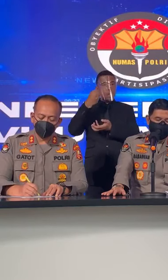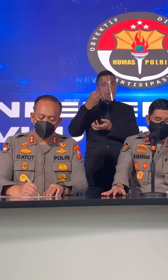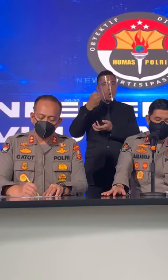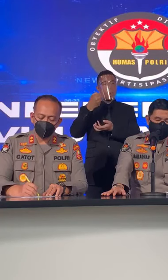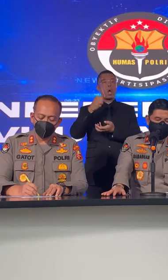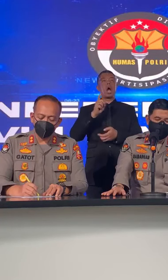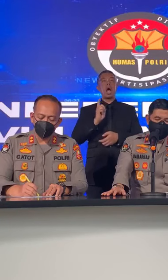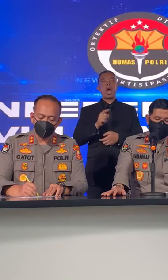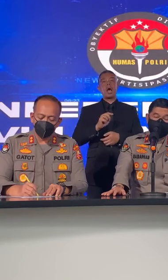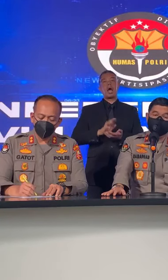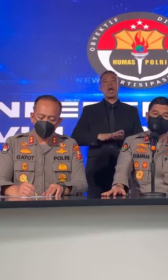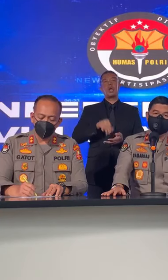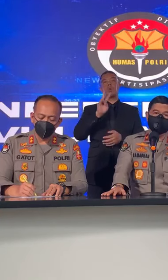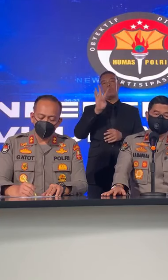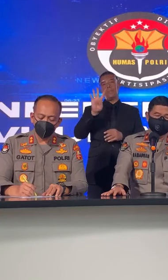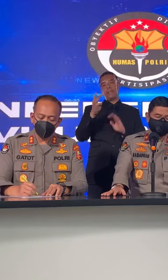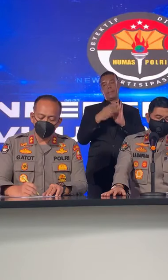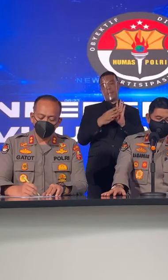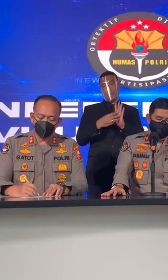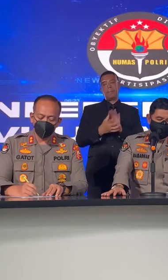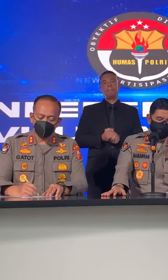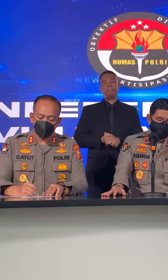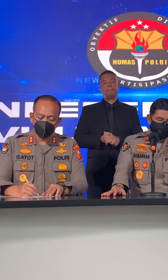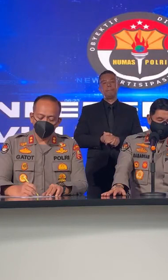Ada 24 Kasus